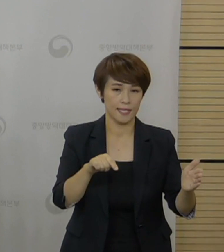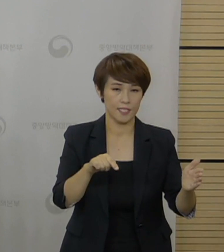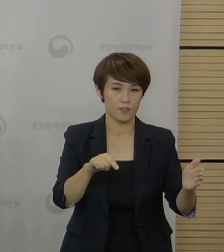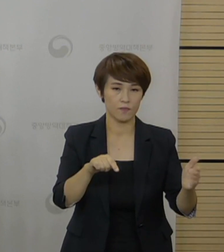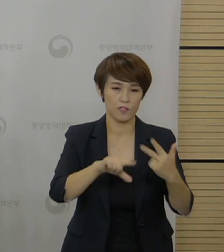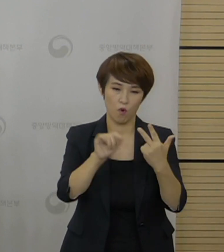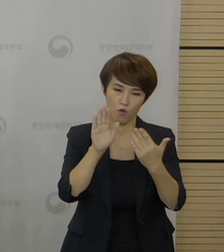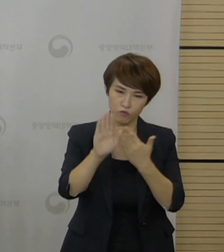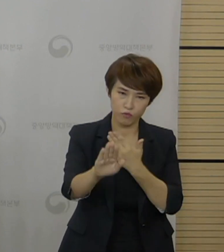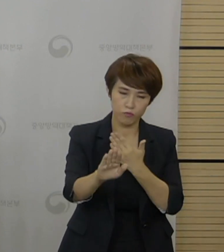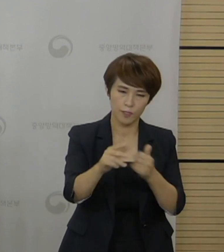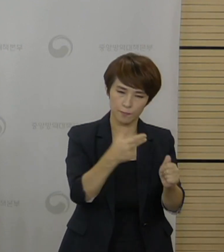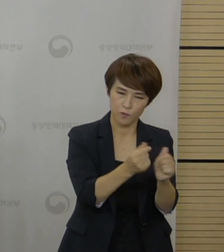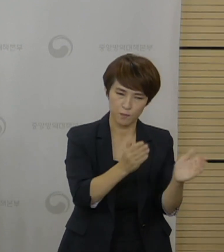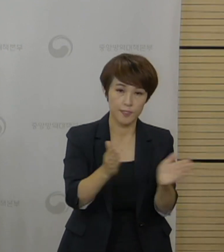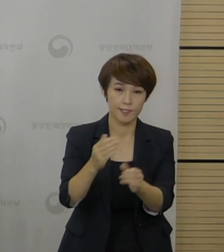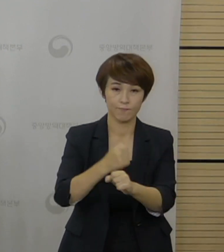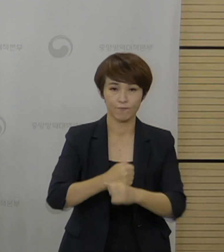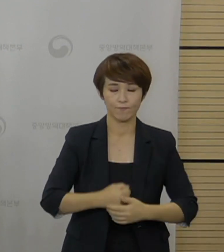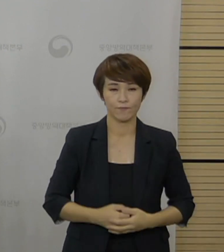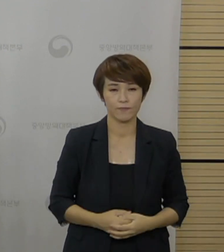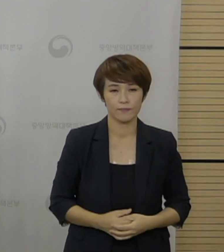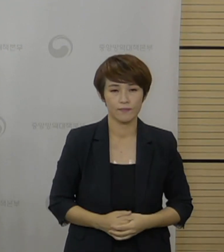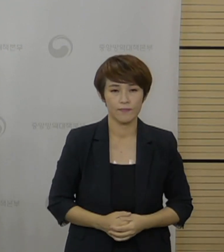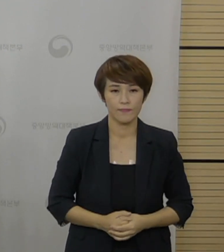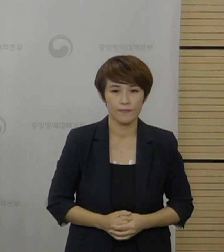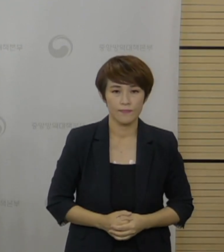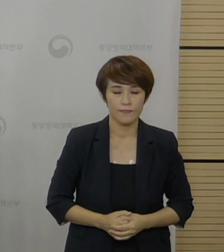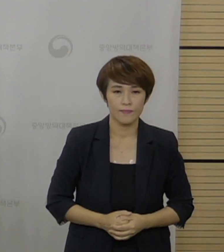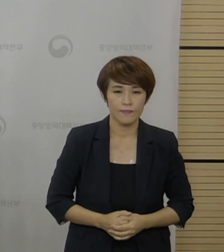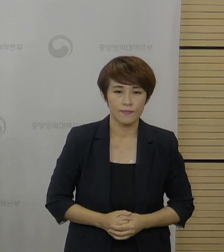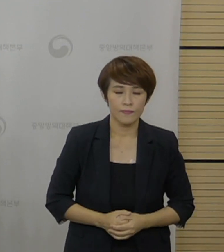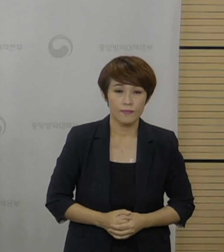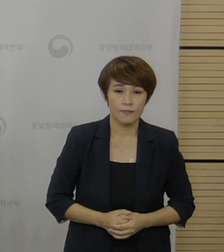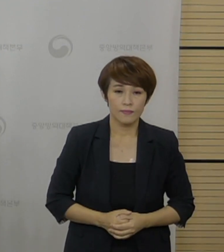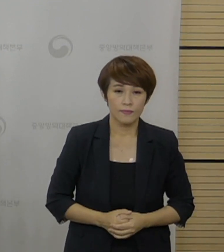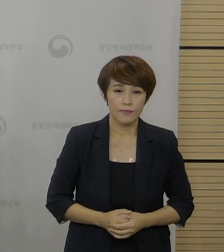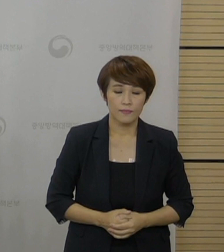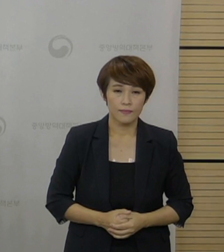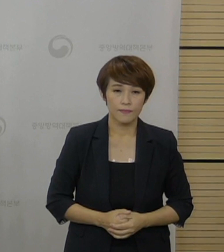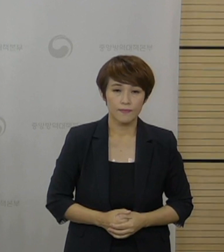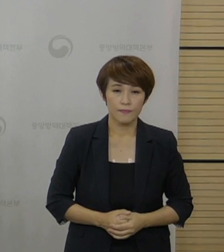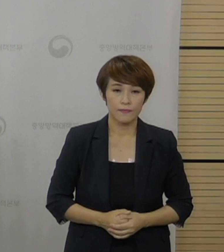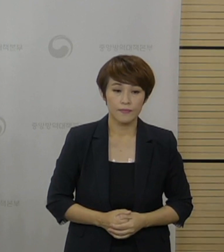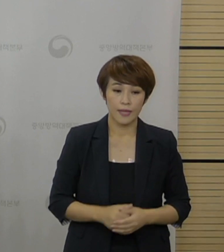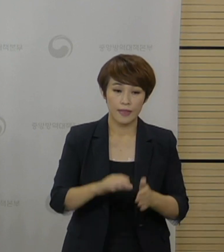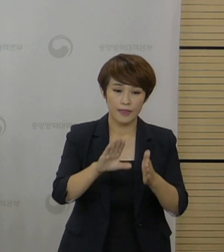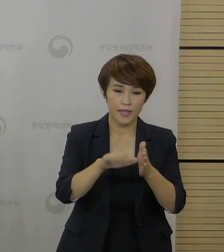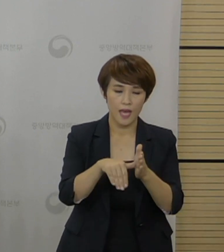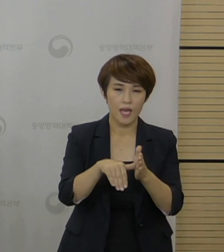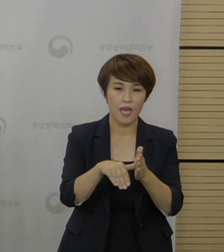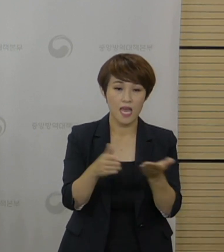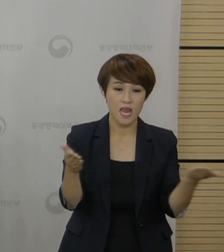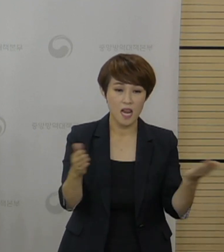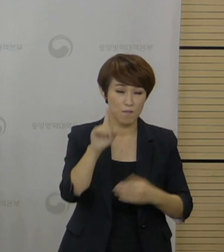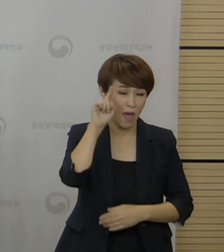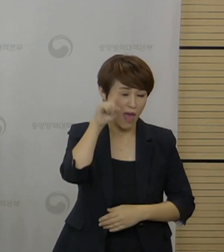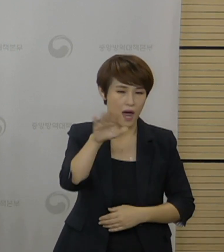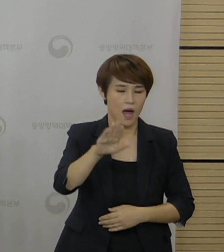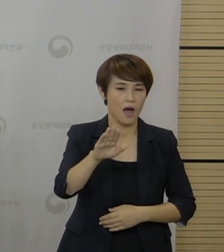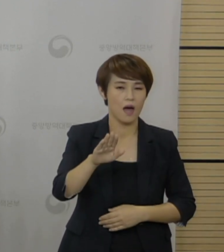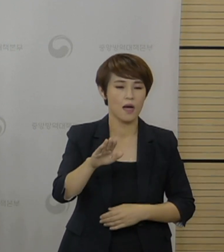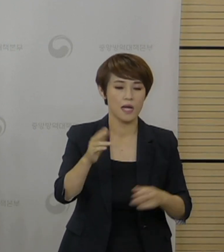준비하도록 하겠습니다. 그리고 이 기간 동안에는 여건에 맞게 주 5일 근무 등을